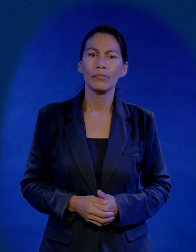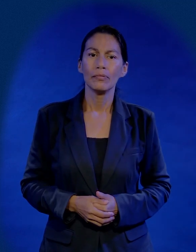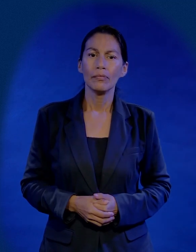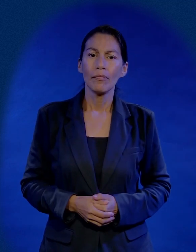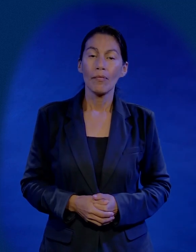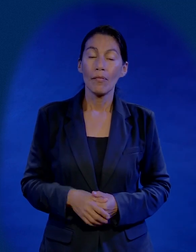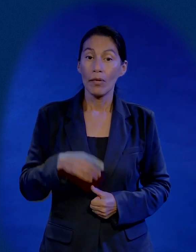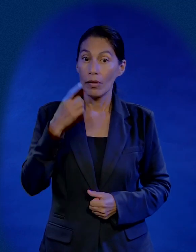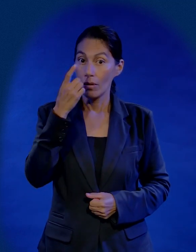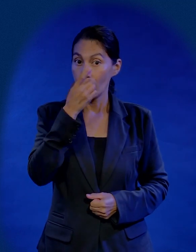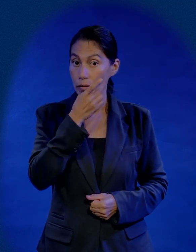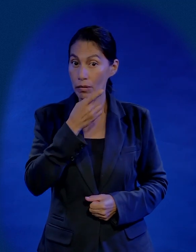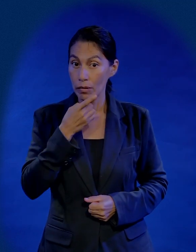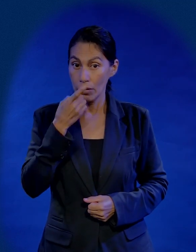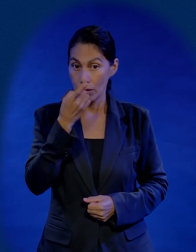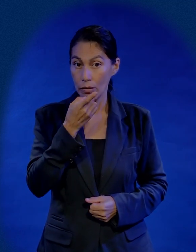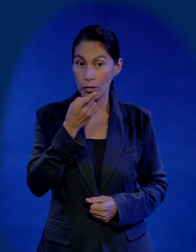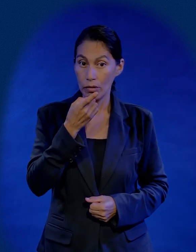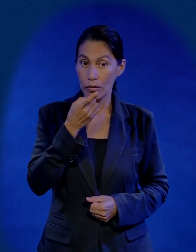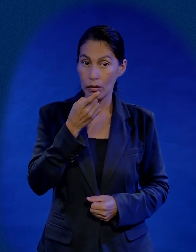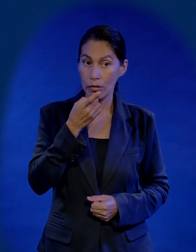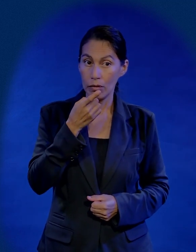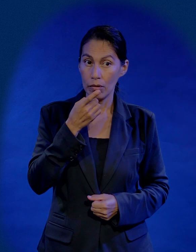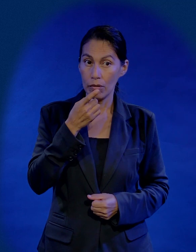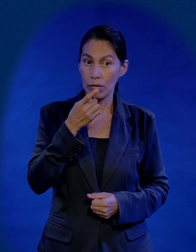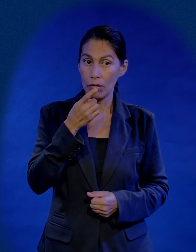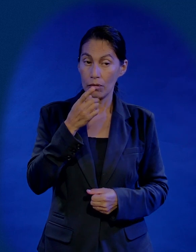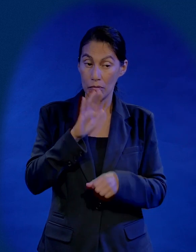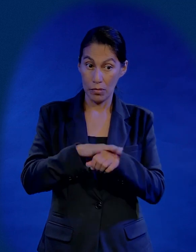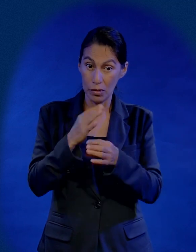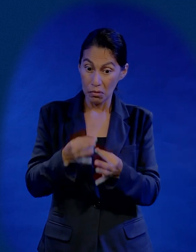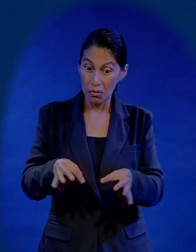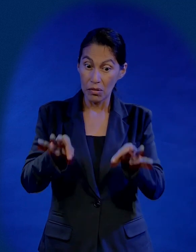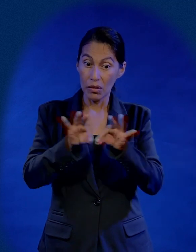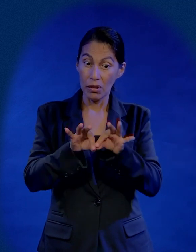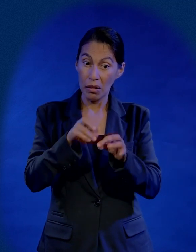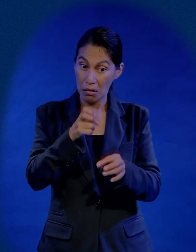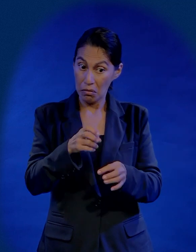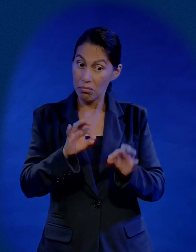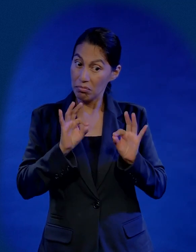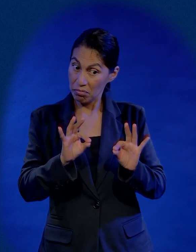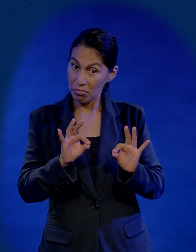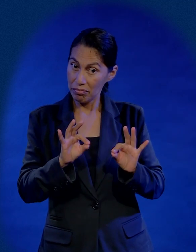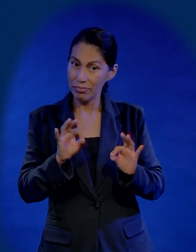en Él los discípulos que más destacaron no fueron los más brillantes